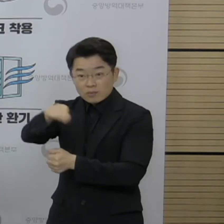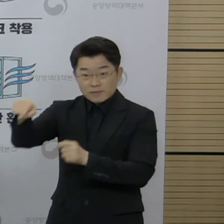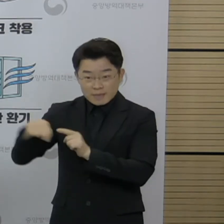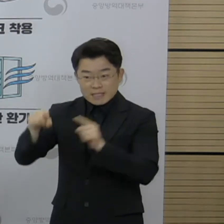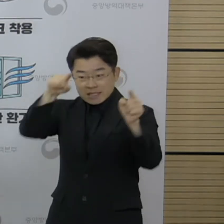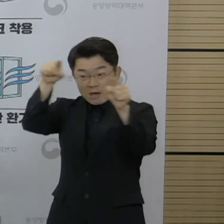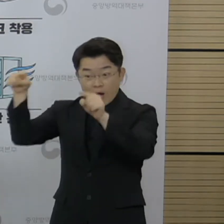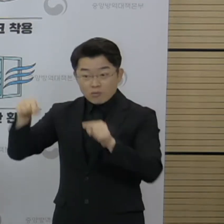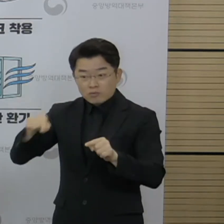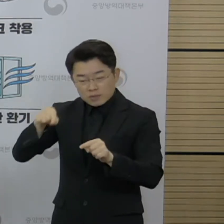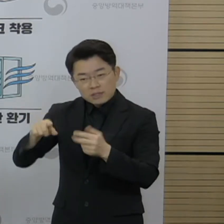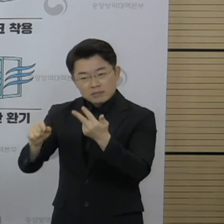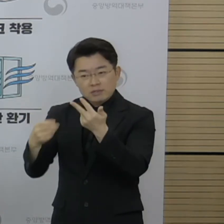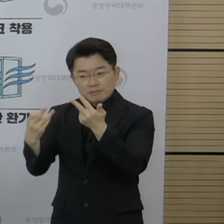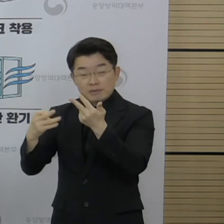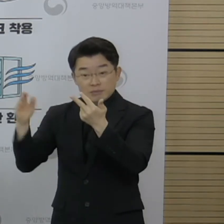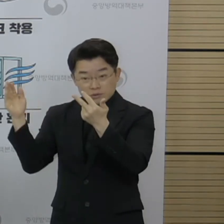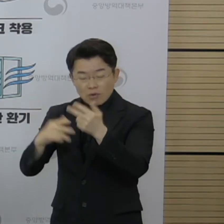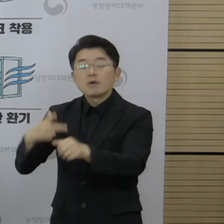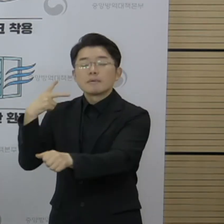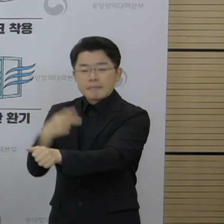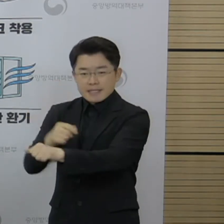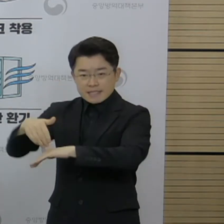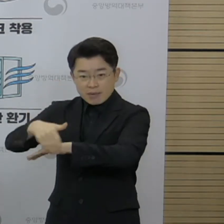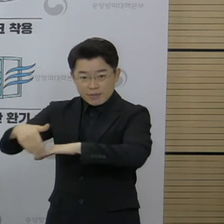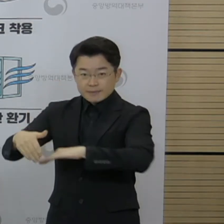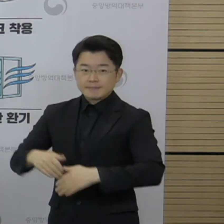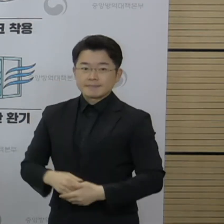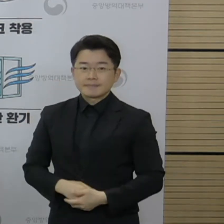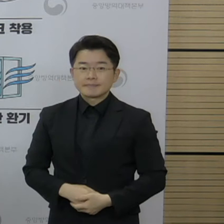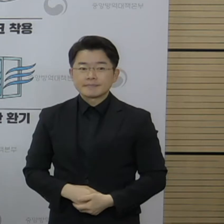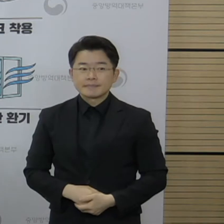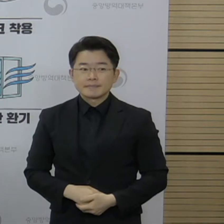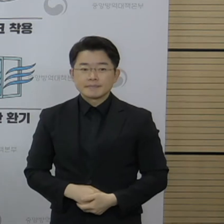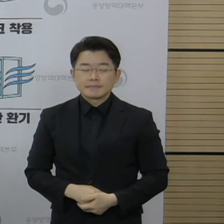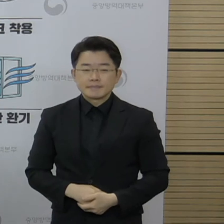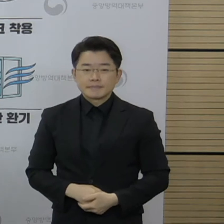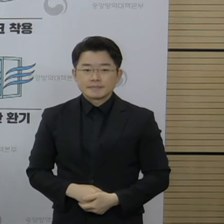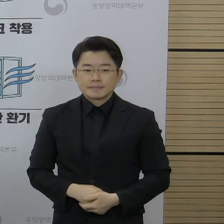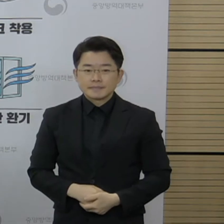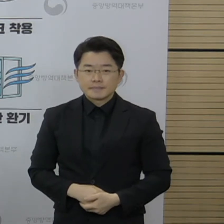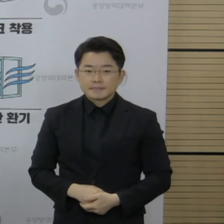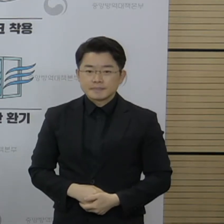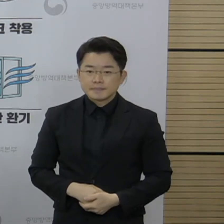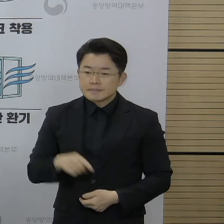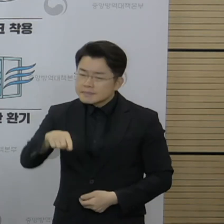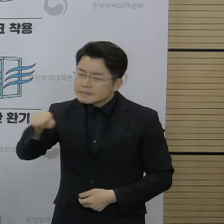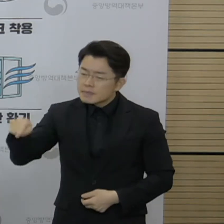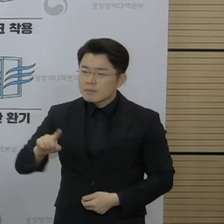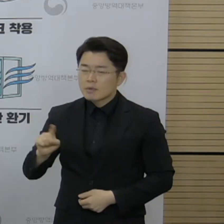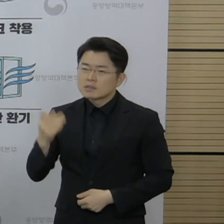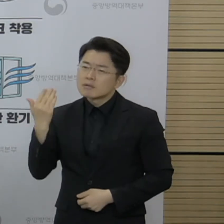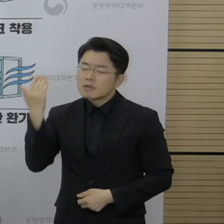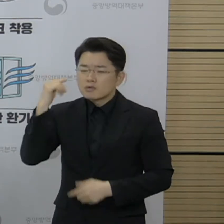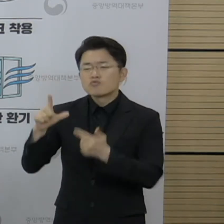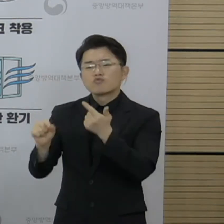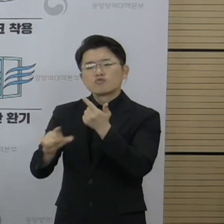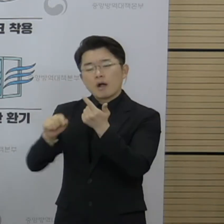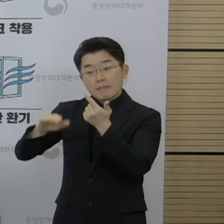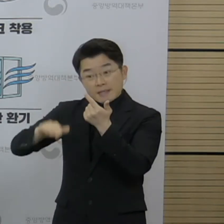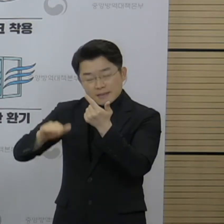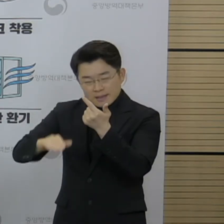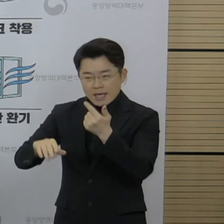7월 13일부터 접종을 진행할 예정입니다. 아마 이 대상자는 당초에는 6월 달에 아스트라제네카